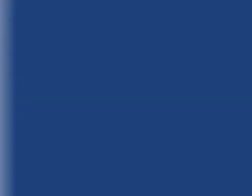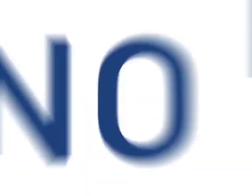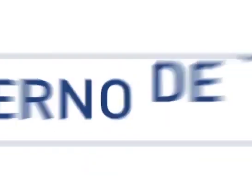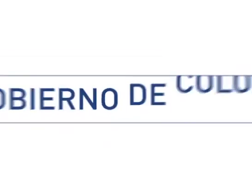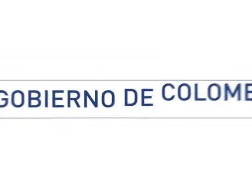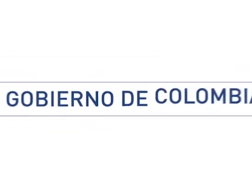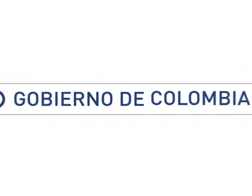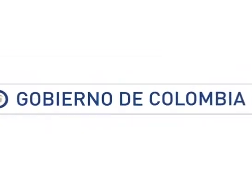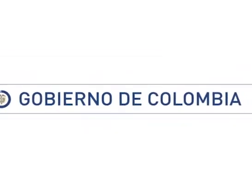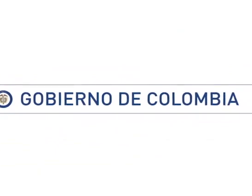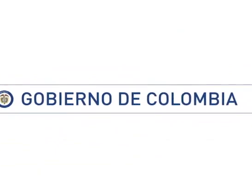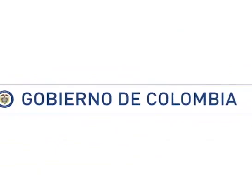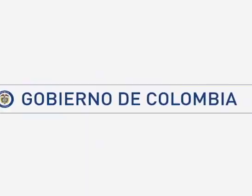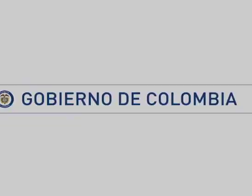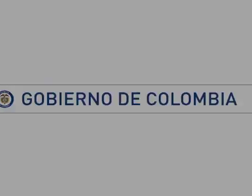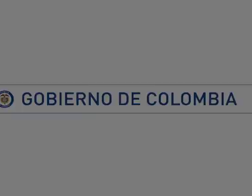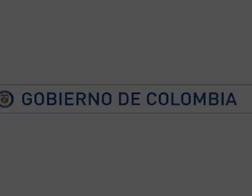Márquez. Márquez. Márquez. Márquez. Gracias por ver el video.